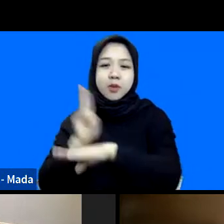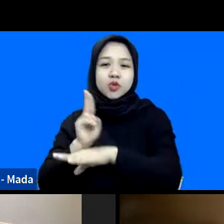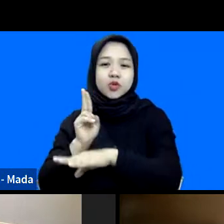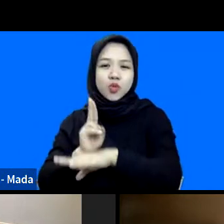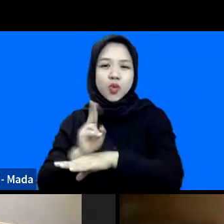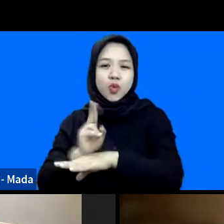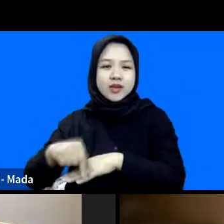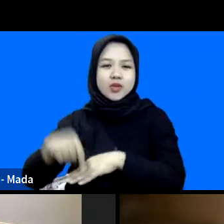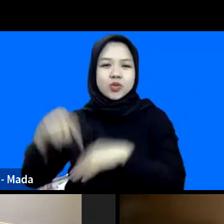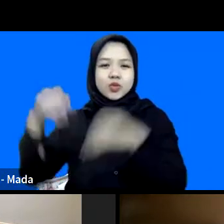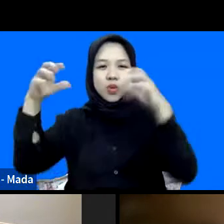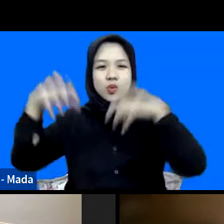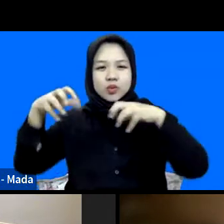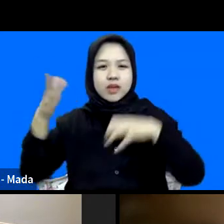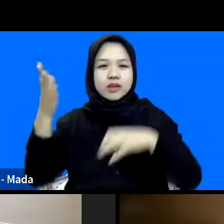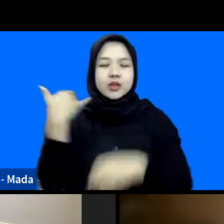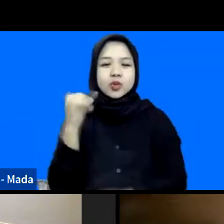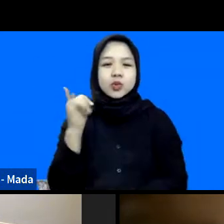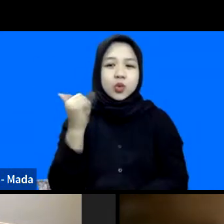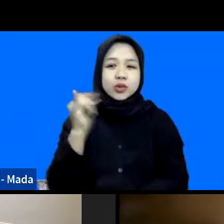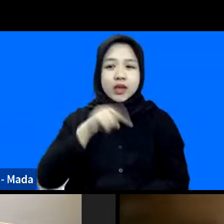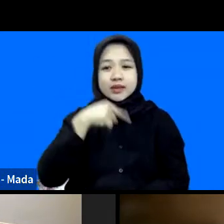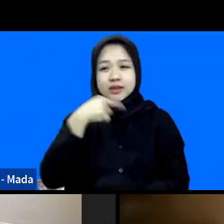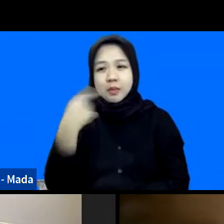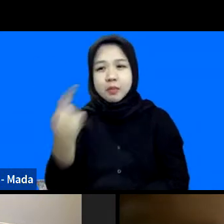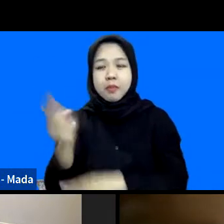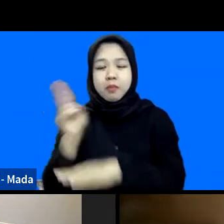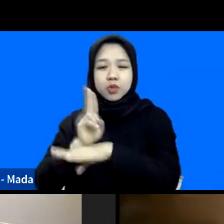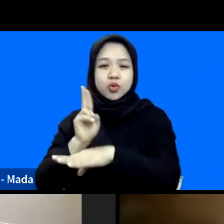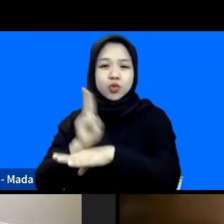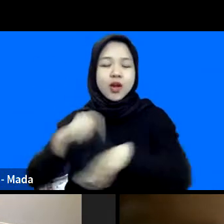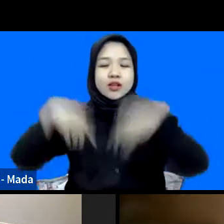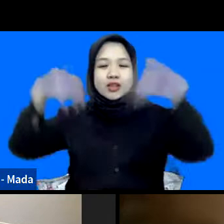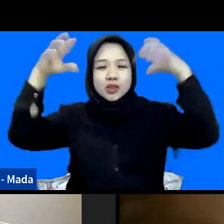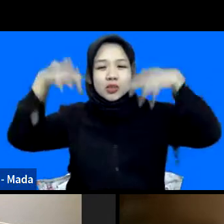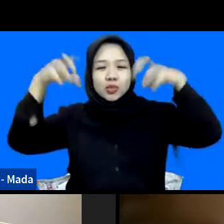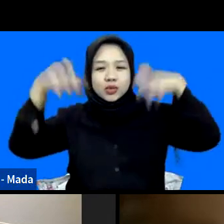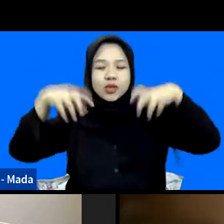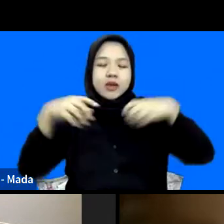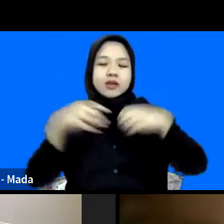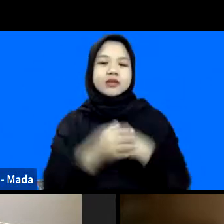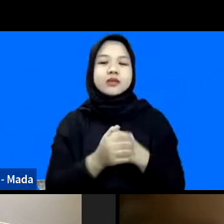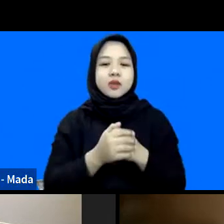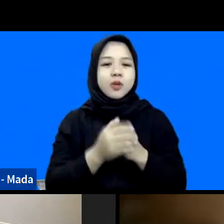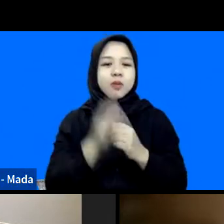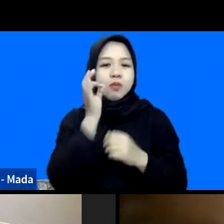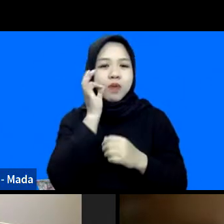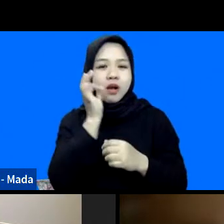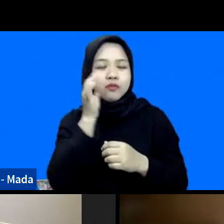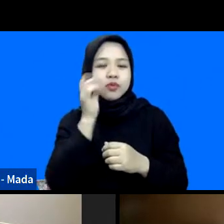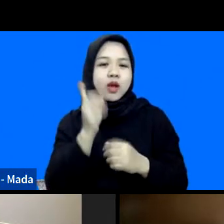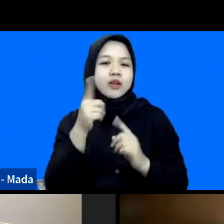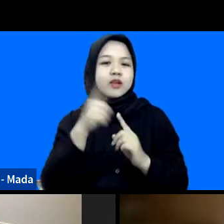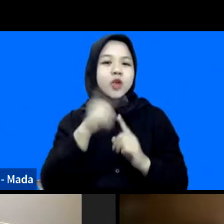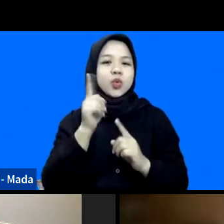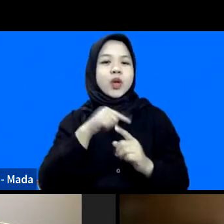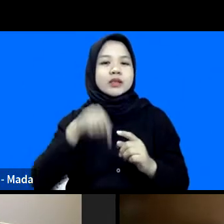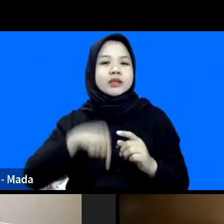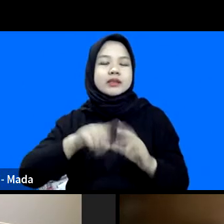dari Jogja sampai Pasuruan hujan. Kebetulan mohon maaf. Sedang ada tugas di luar juga. Jadi